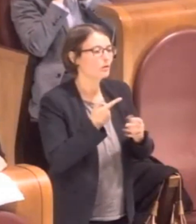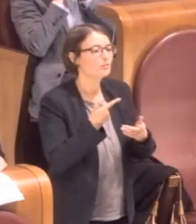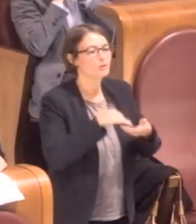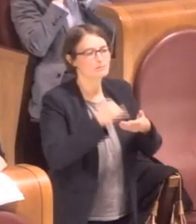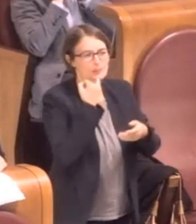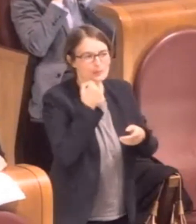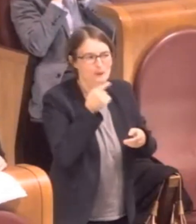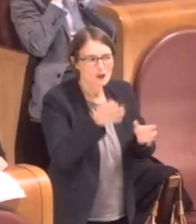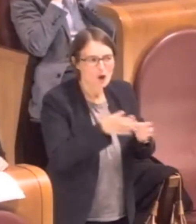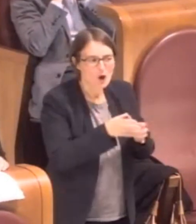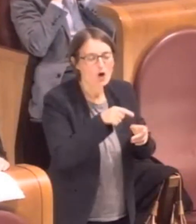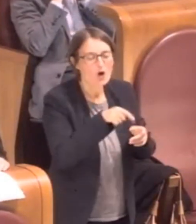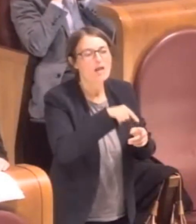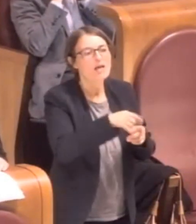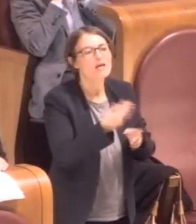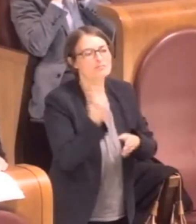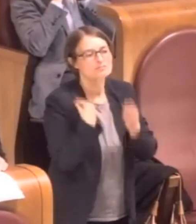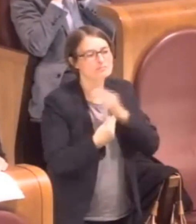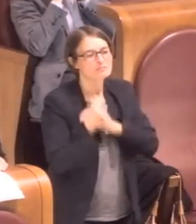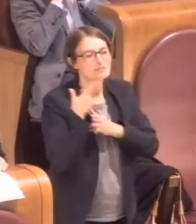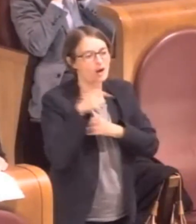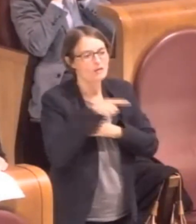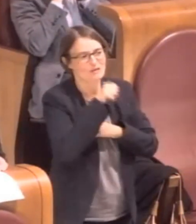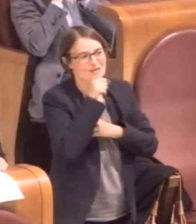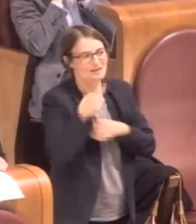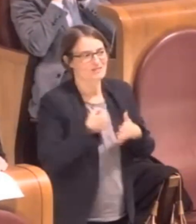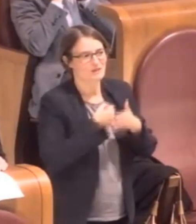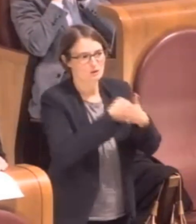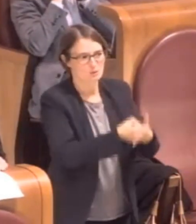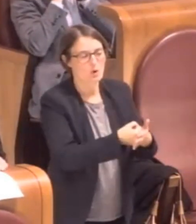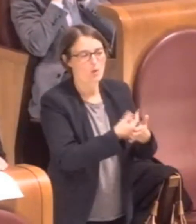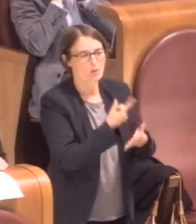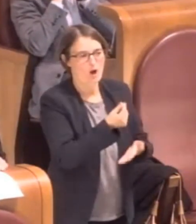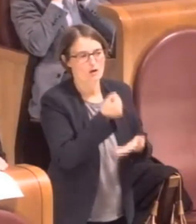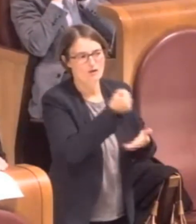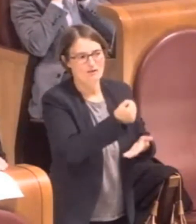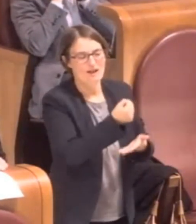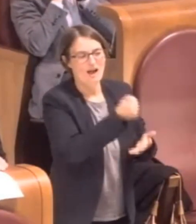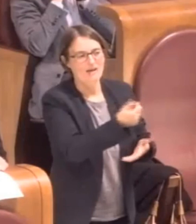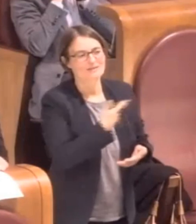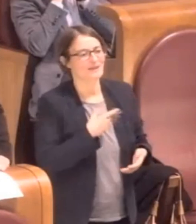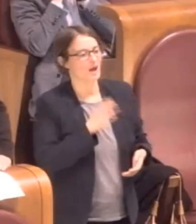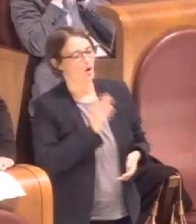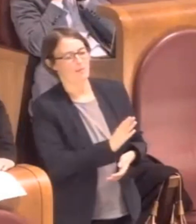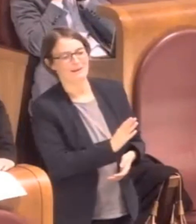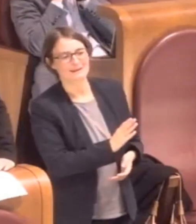bisogno di questo supporto finanziario diretto da parte dell